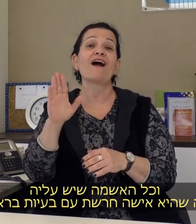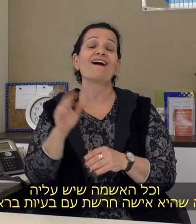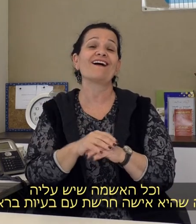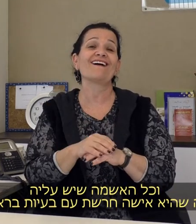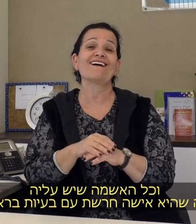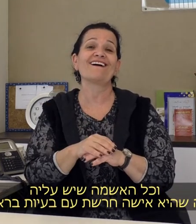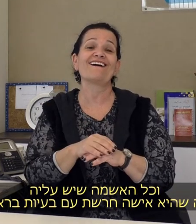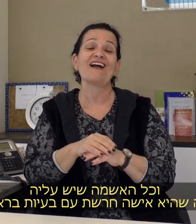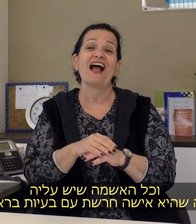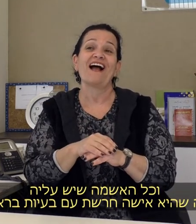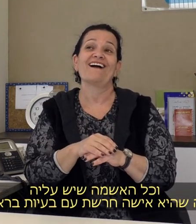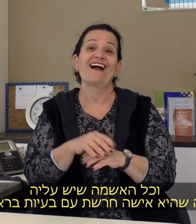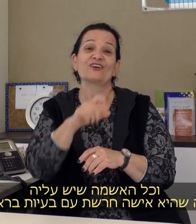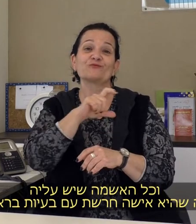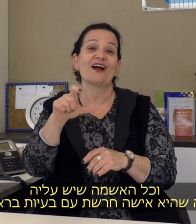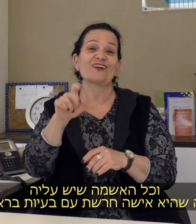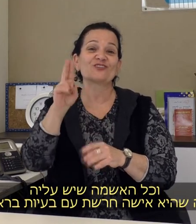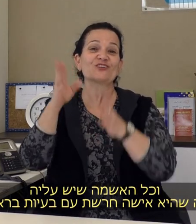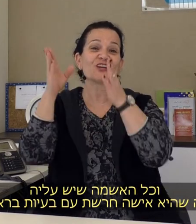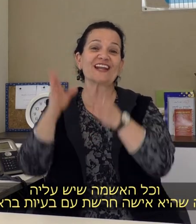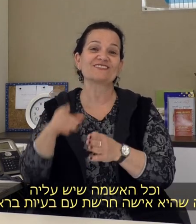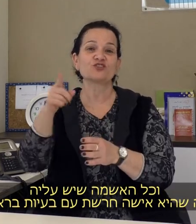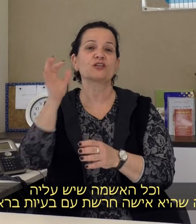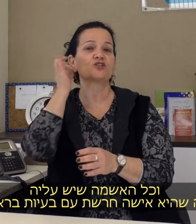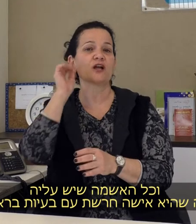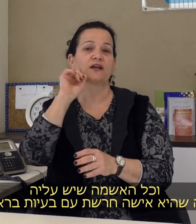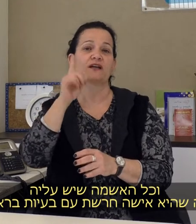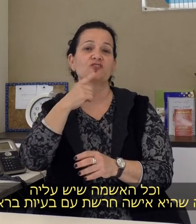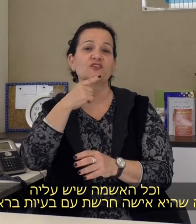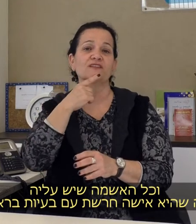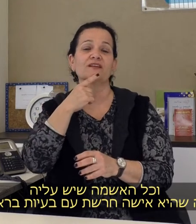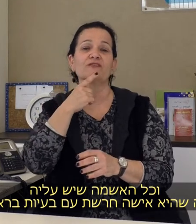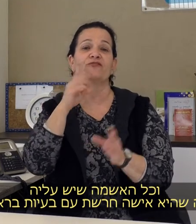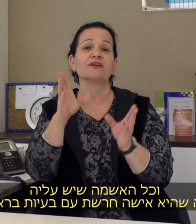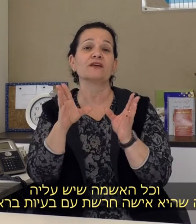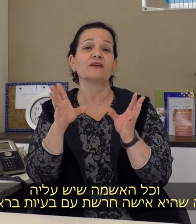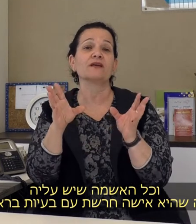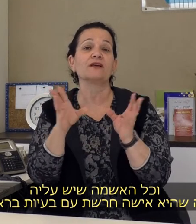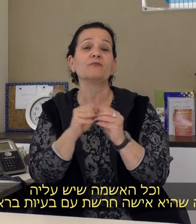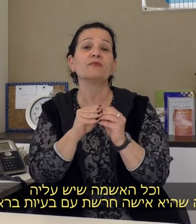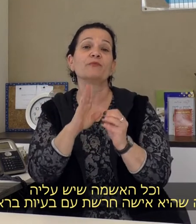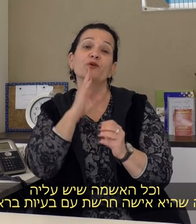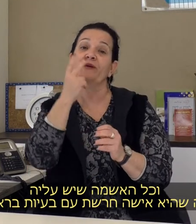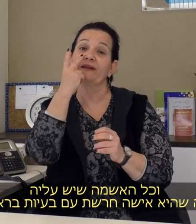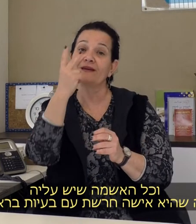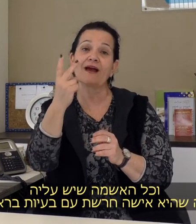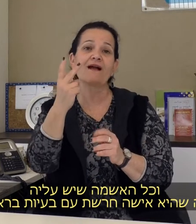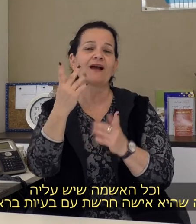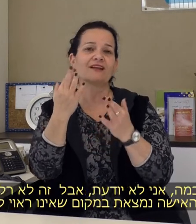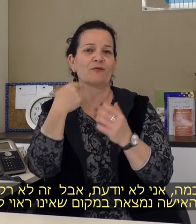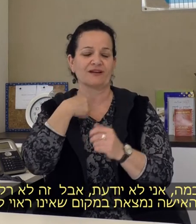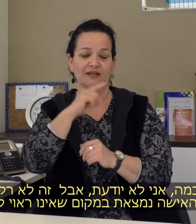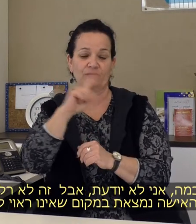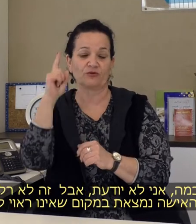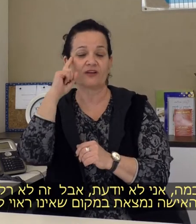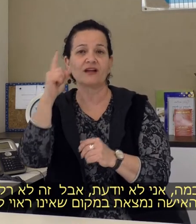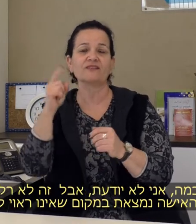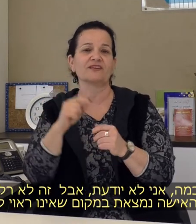האשמה שיש עליה זה שהיא אישה חירשת עם בעיות בראייה, עד כמה אני לא יודעת אבל